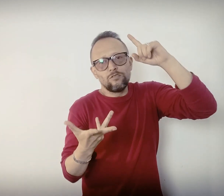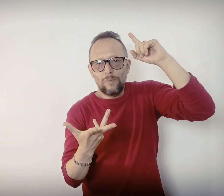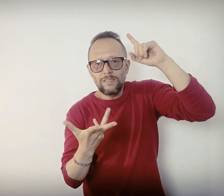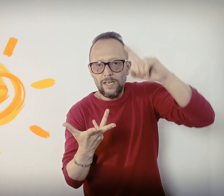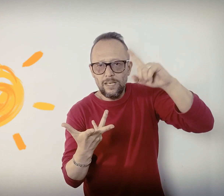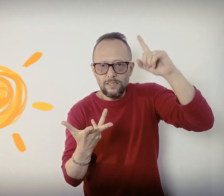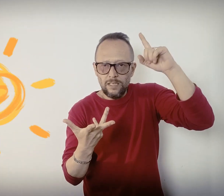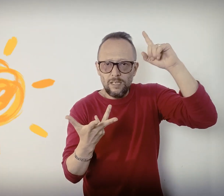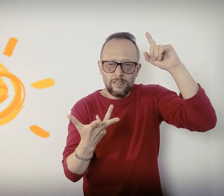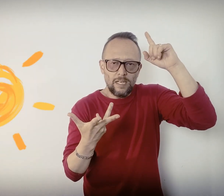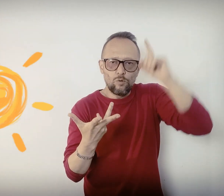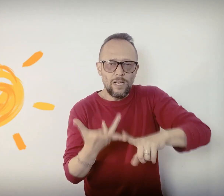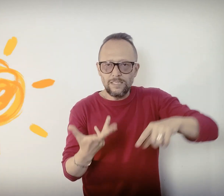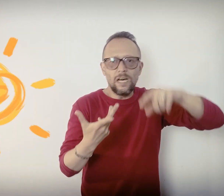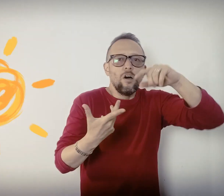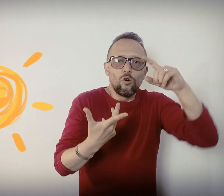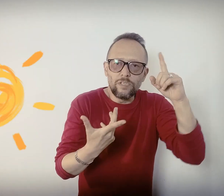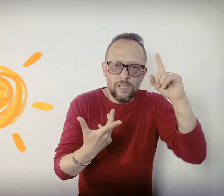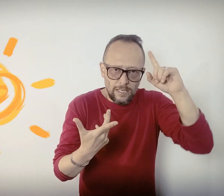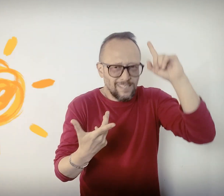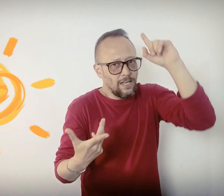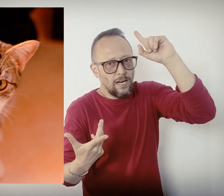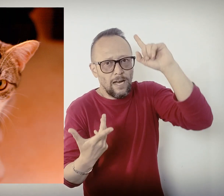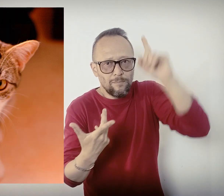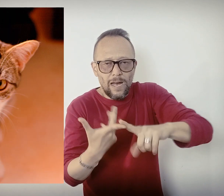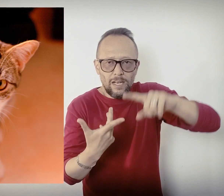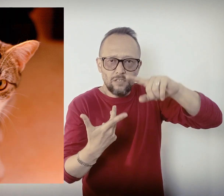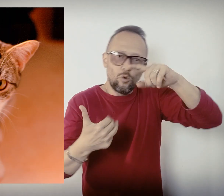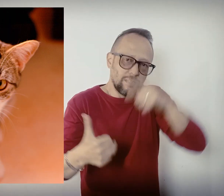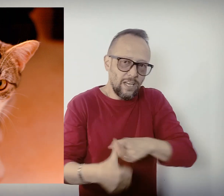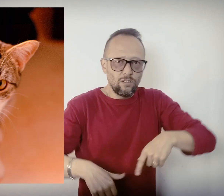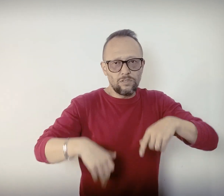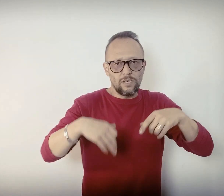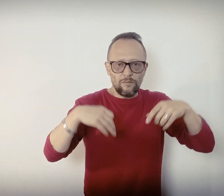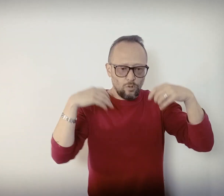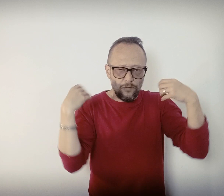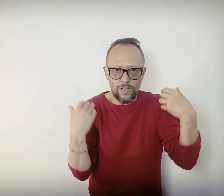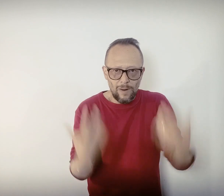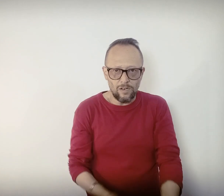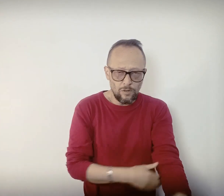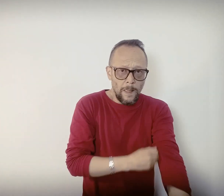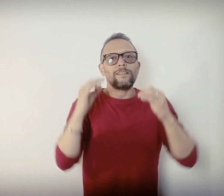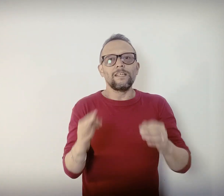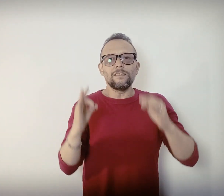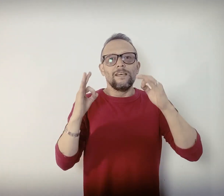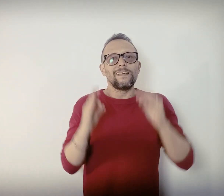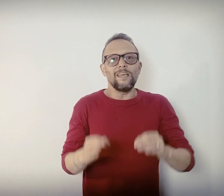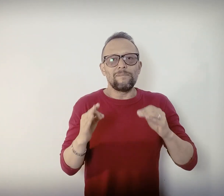paisajes de naturaleza o si quieres retratar animales o insectos que es la fotografía macro tienes que empezar